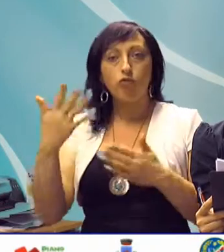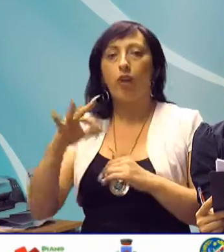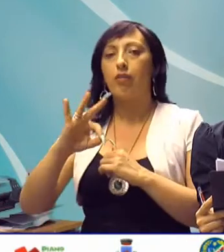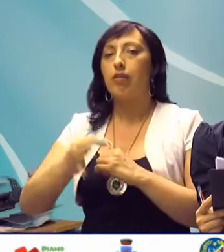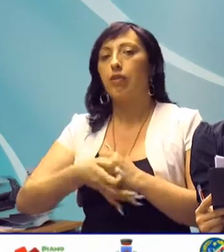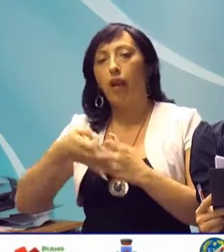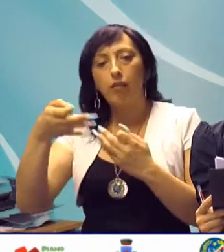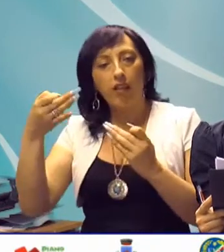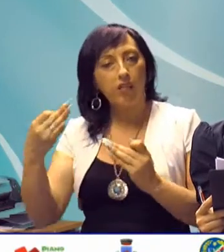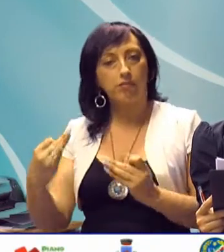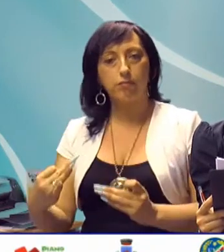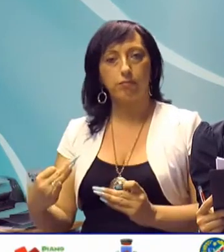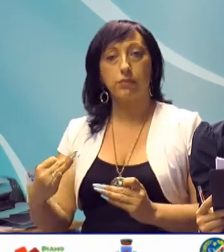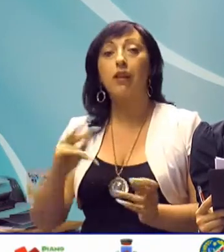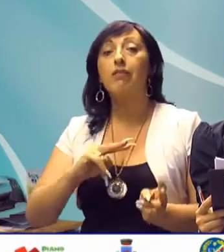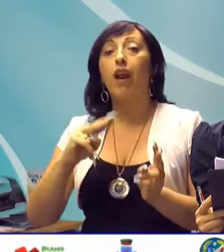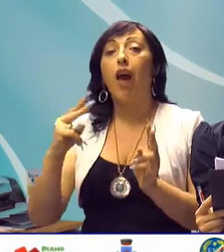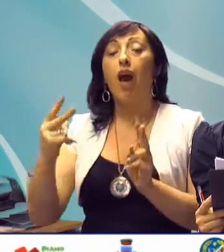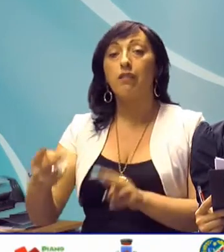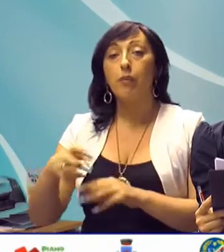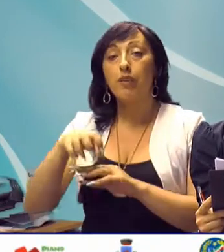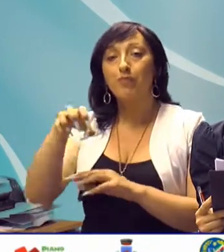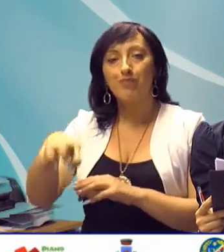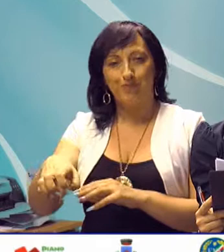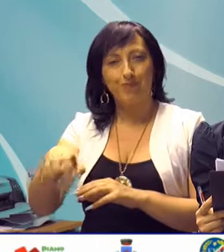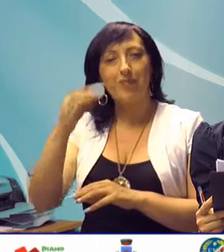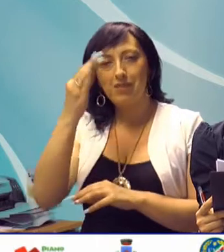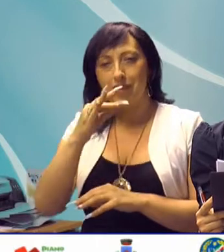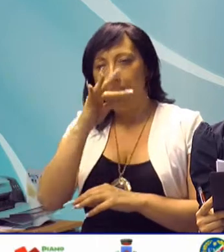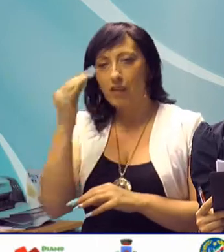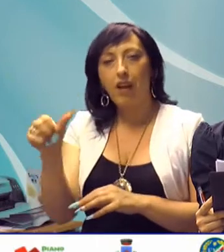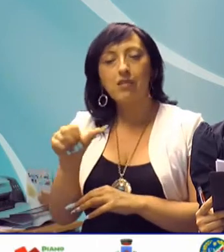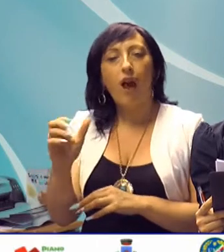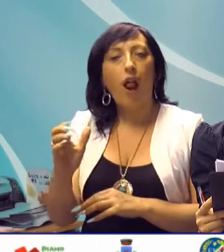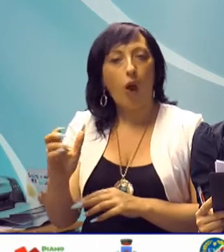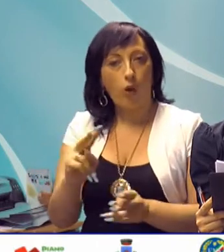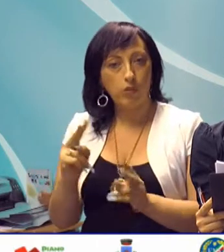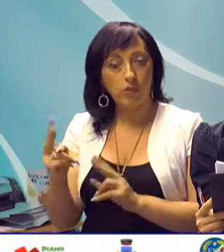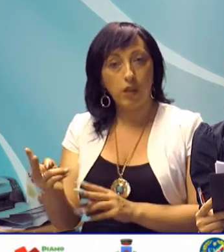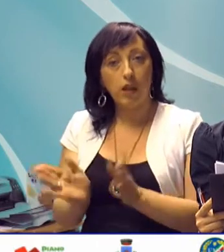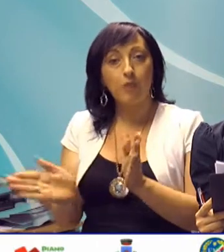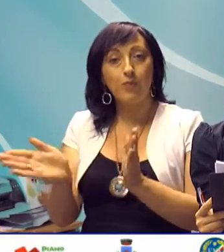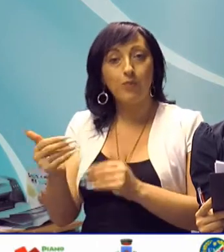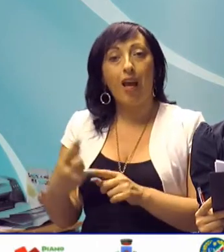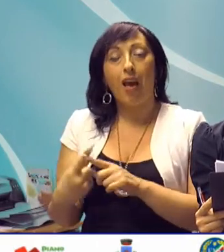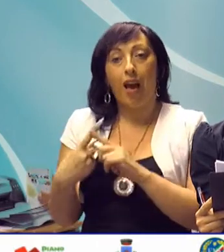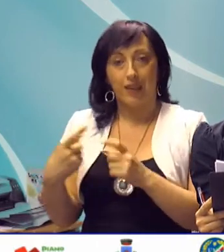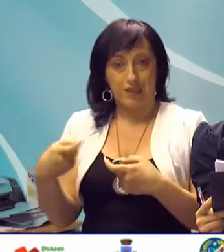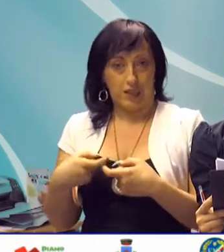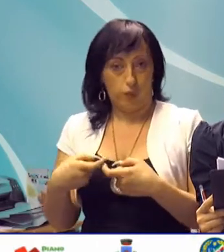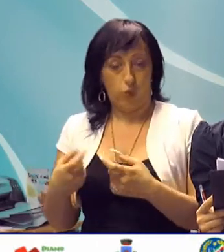che decreterà il trasferimento del distretto sanitario di Sala Consilina nei locali dell'ex